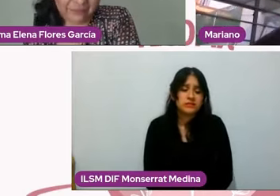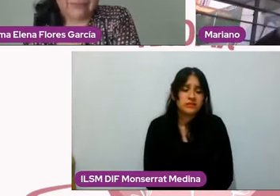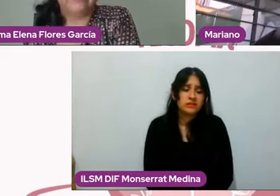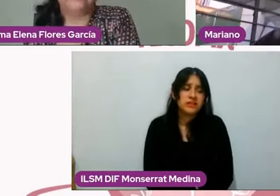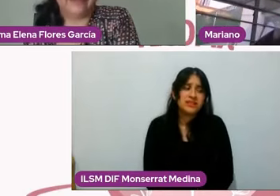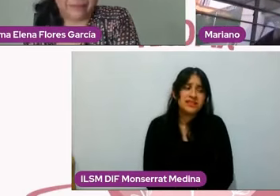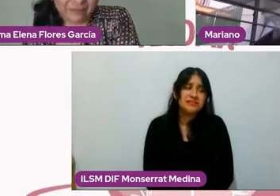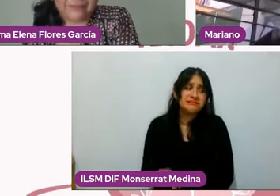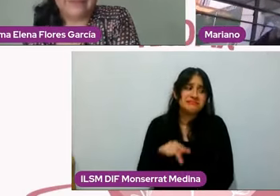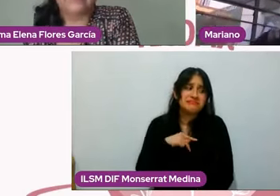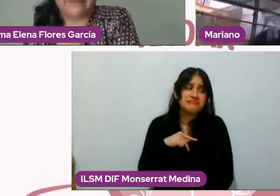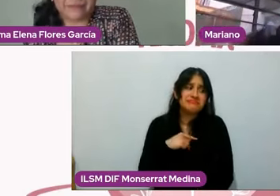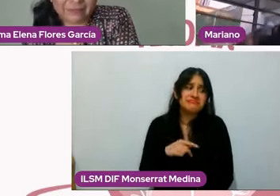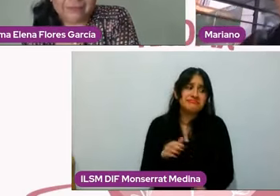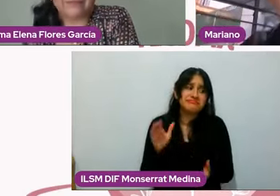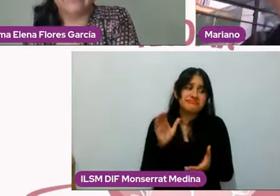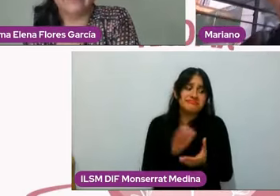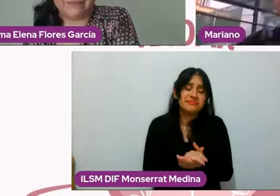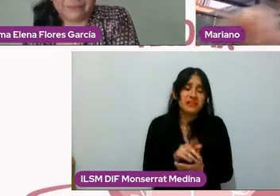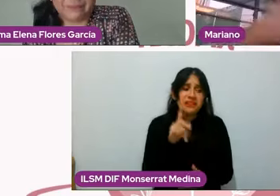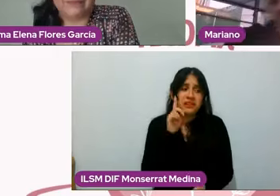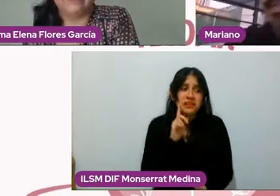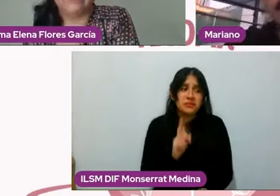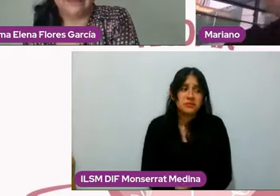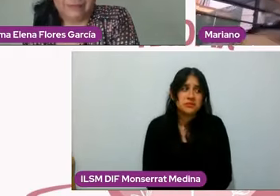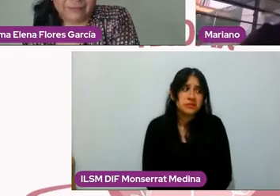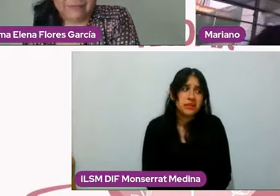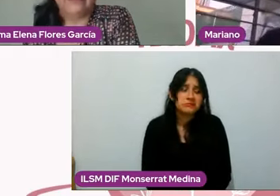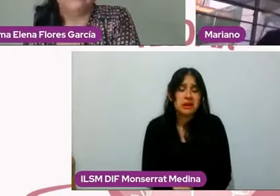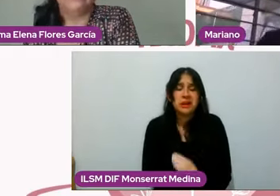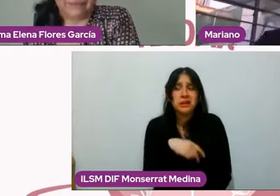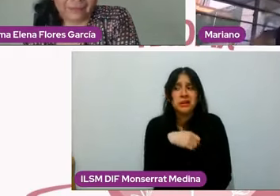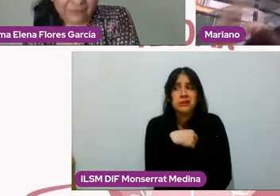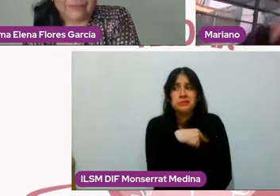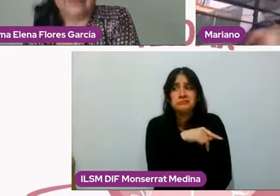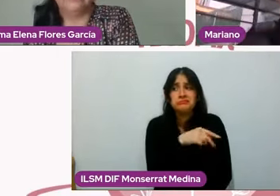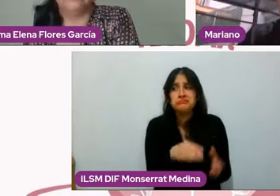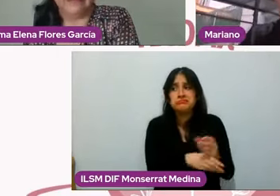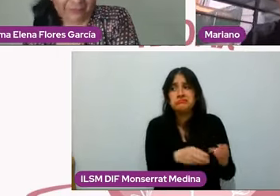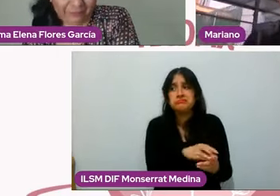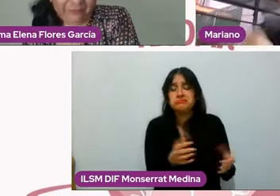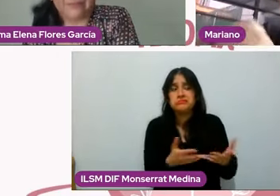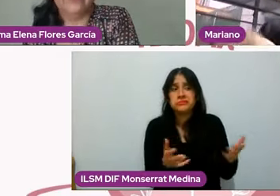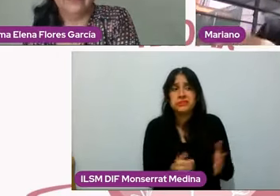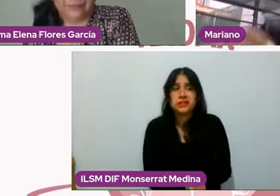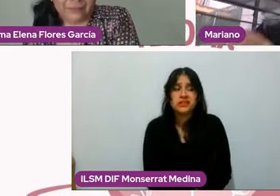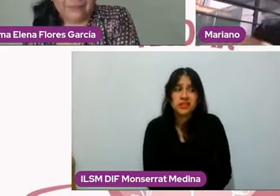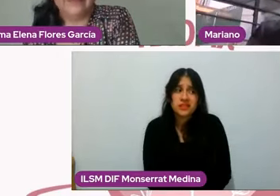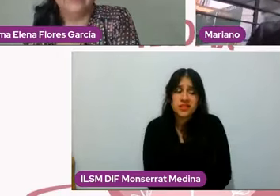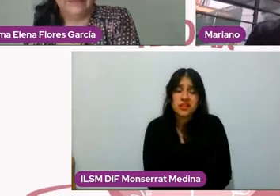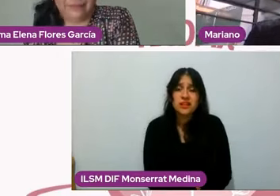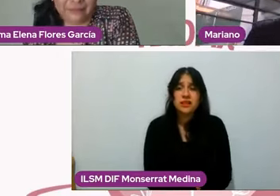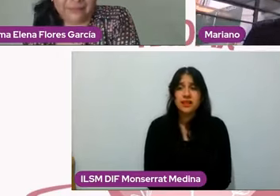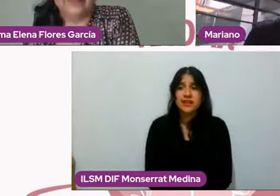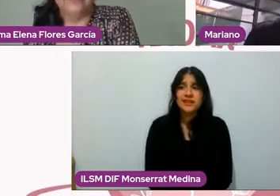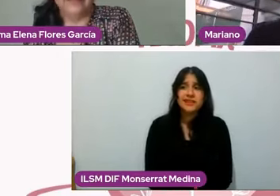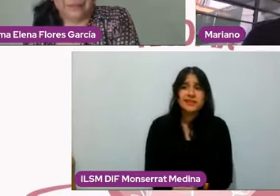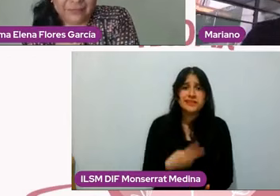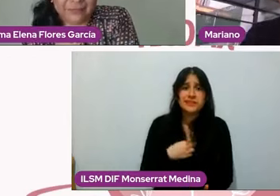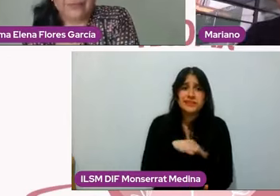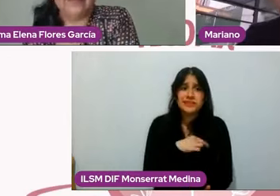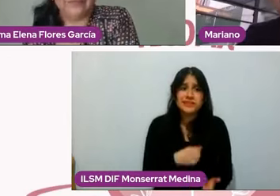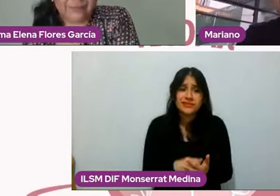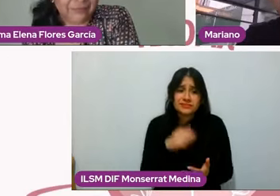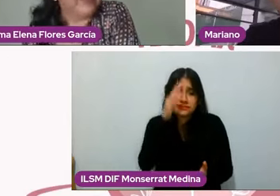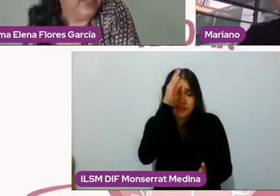cada quien hace dos cosas, ya no somos pareja, tú vas a hacer lo tuyo, yo voy a hacer lo mío y se logra un arreglo así que sea conveniente,